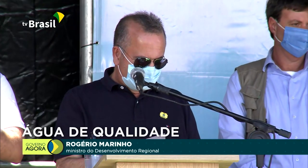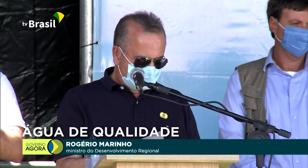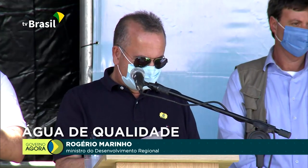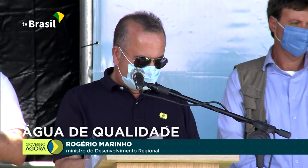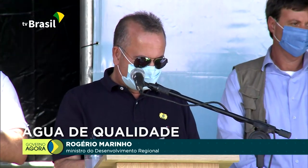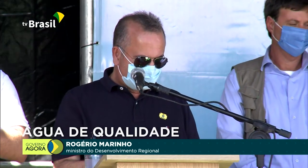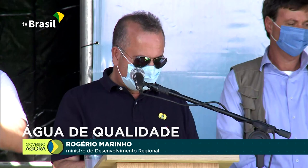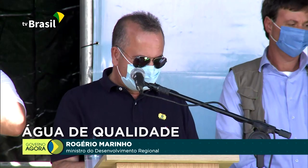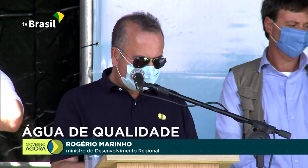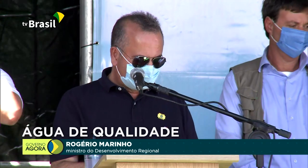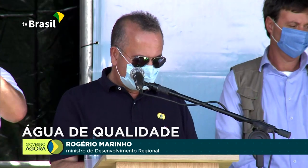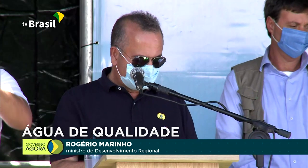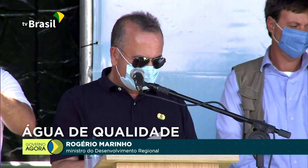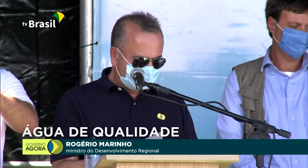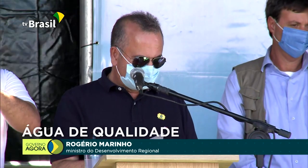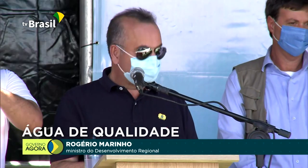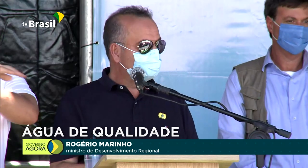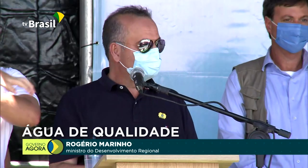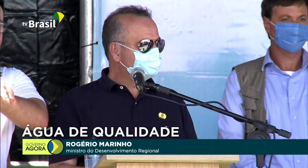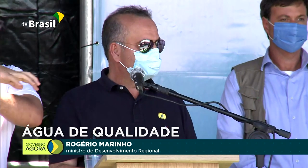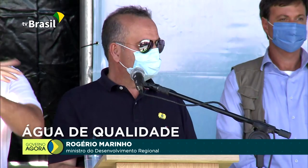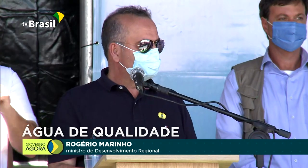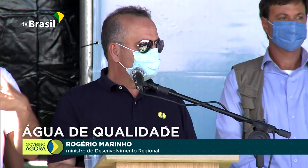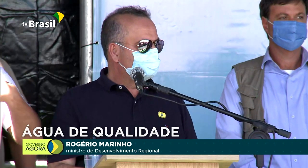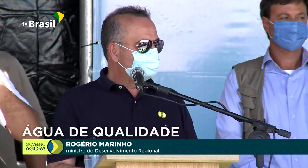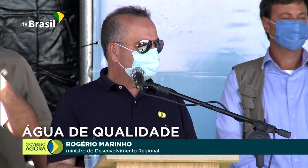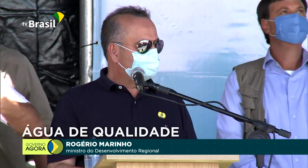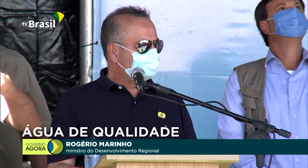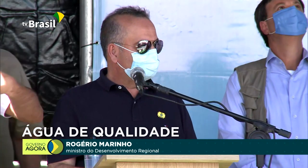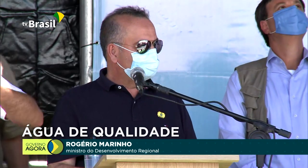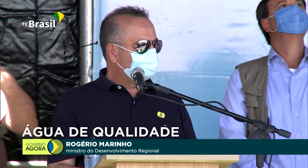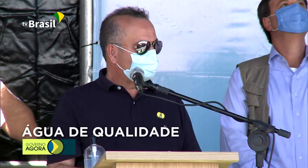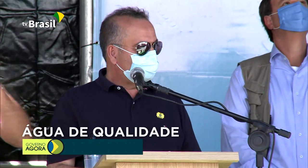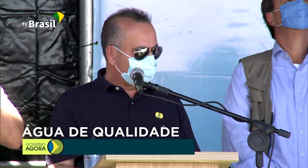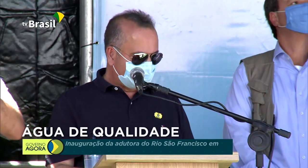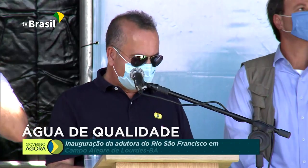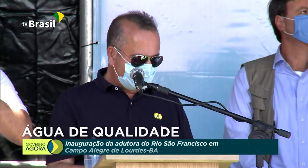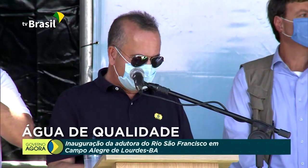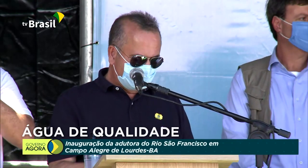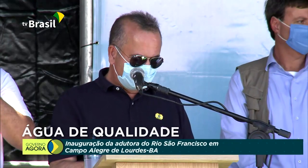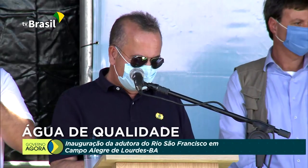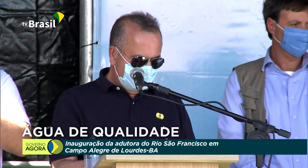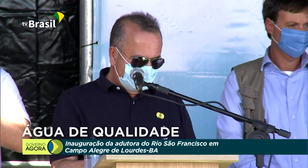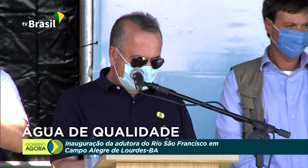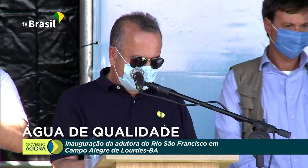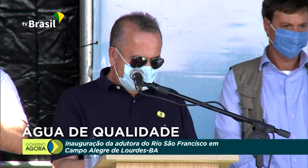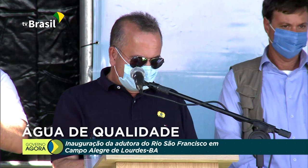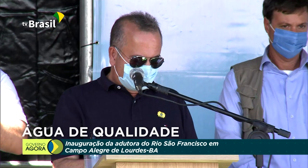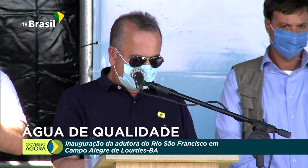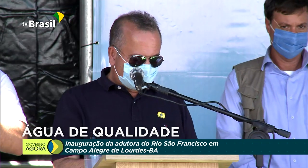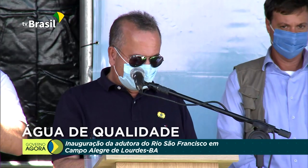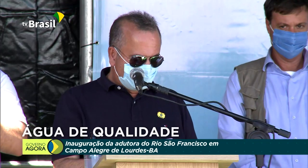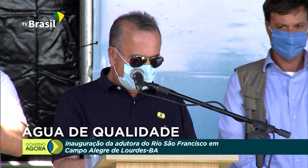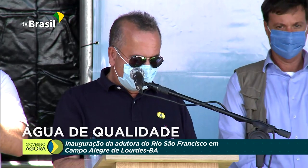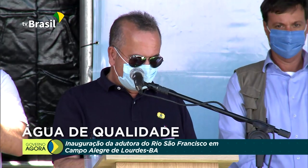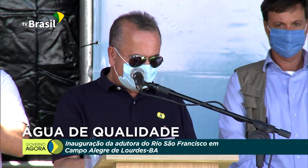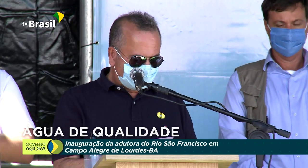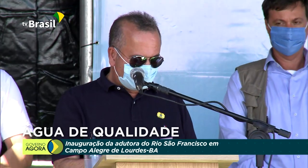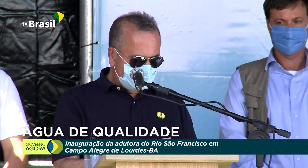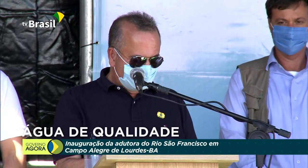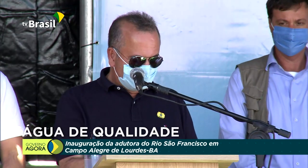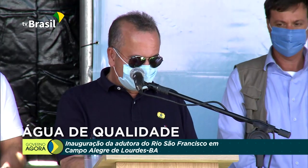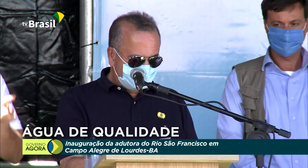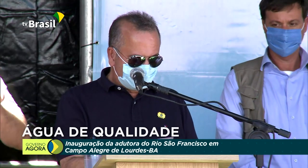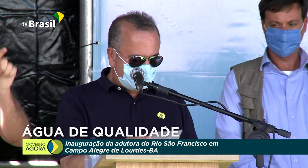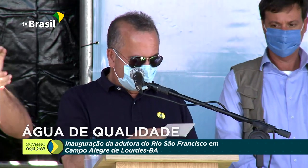dizendo a nossa alegria de estarmos juntos aqui hoje, aqui no noroeste da Bahia. Quero saudar